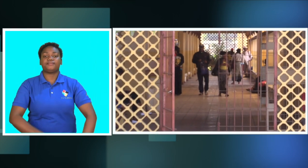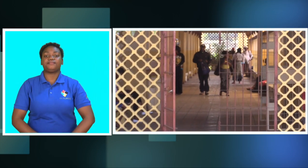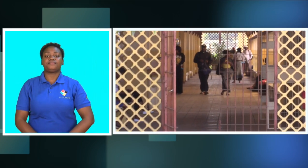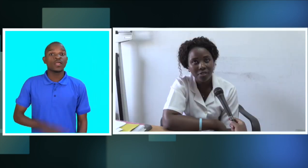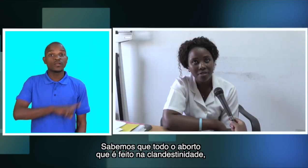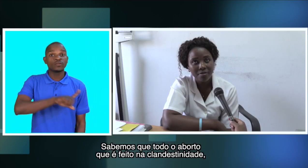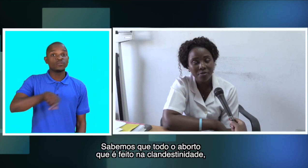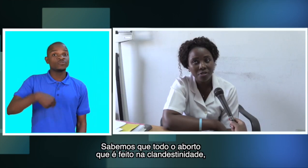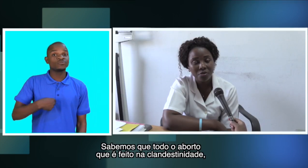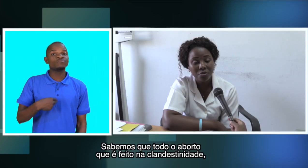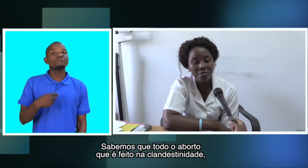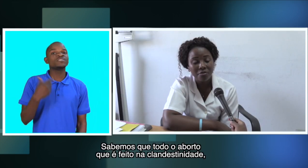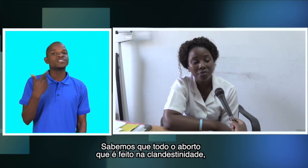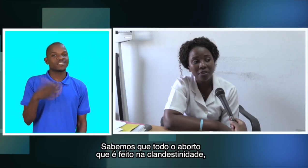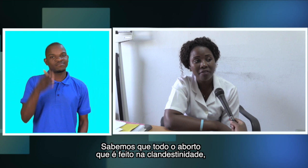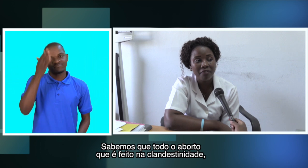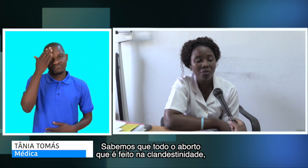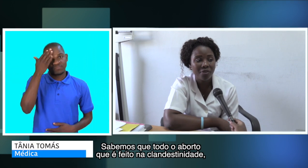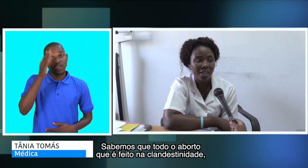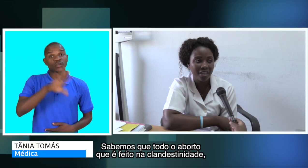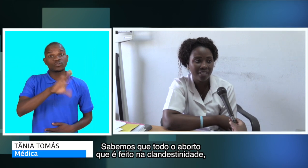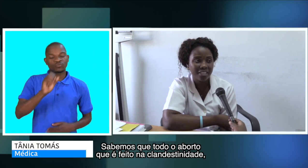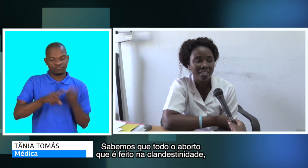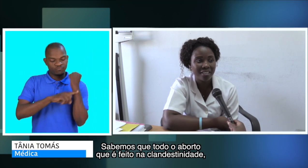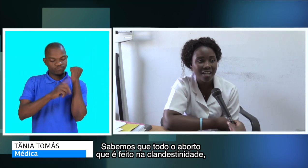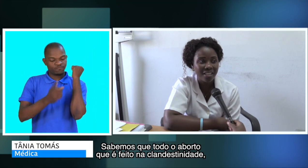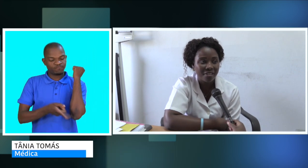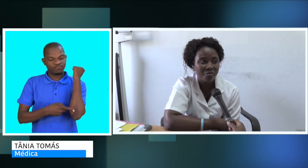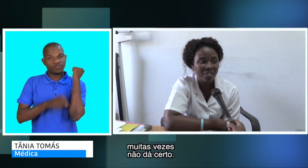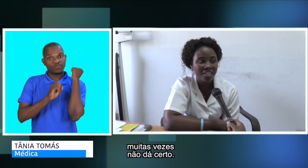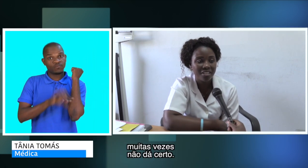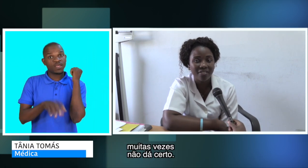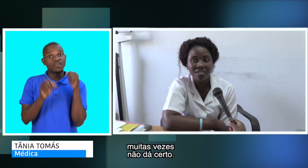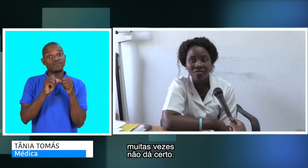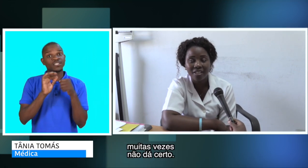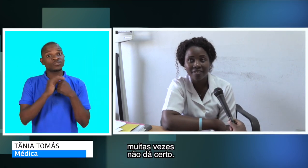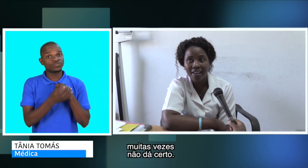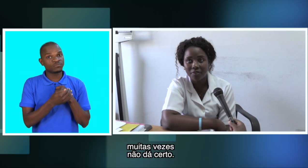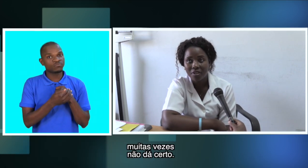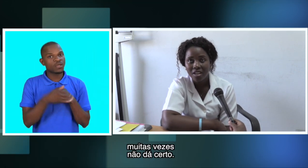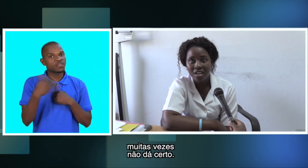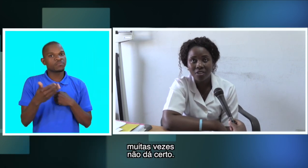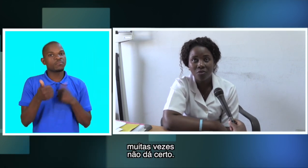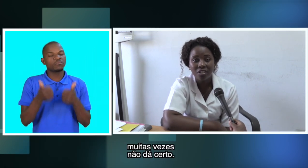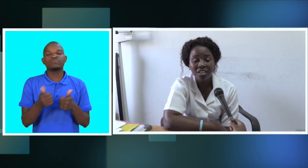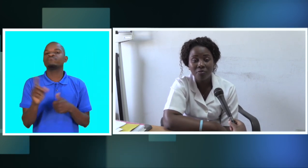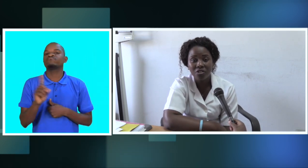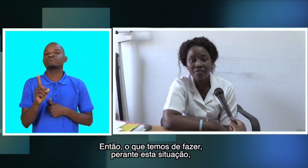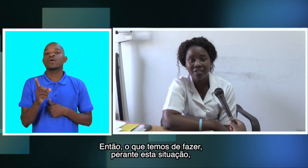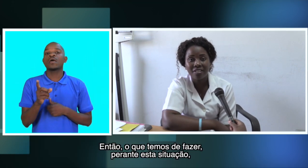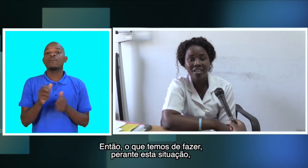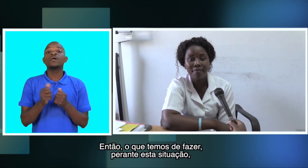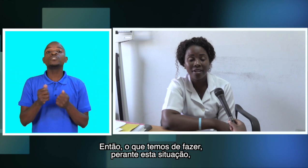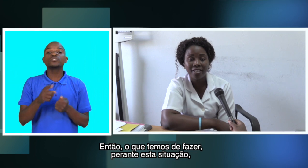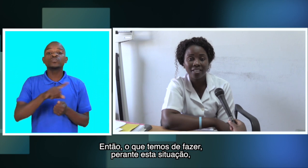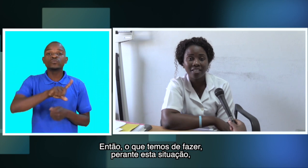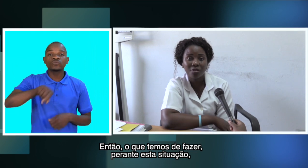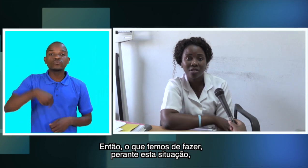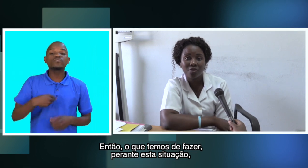Nós sabemos que todo aborto que é feito na clandestinidade, muitas das vezes não é certo. Então o que temos que fazer perante essa situação,